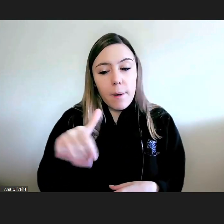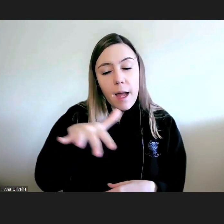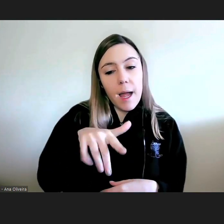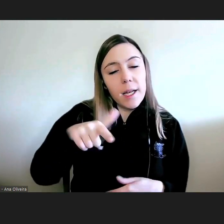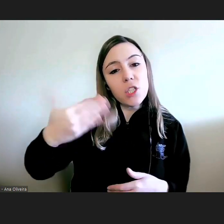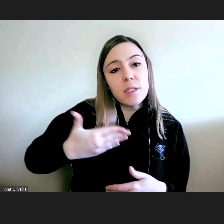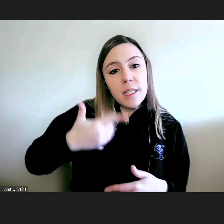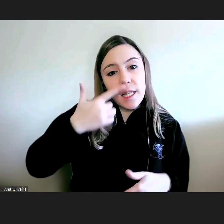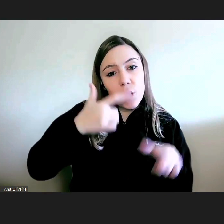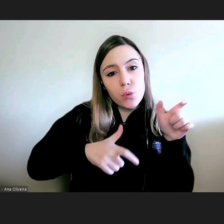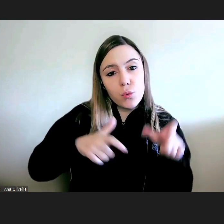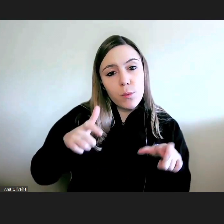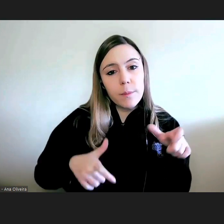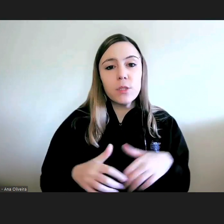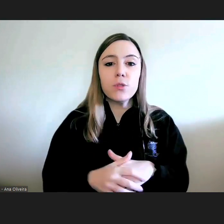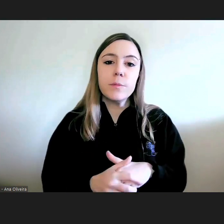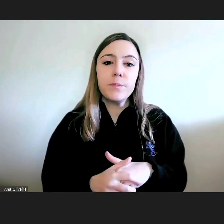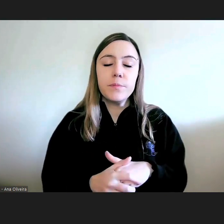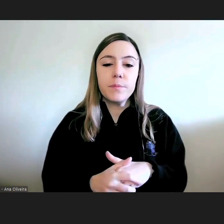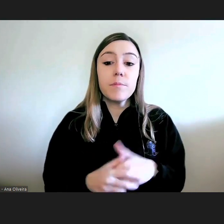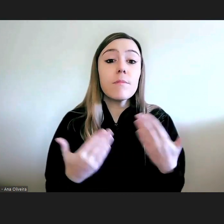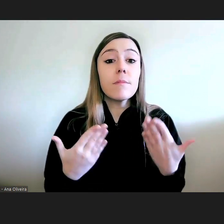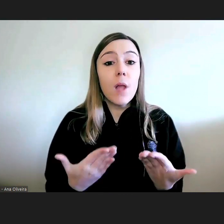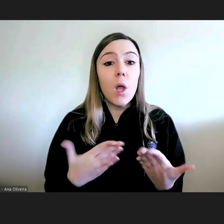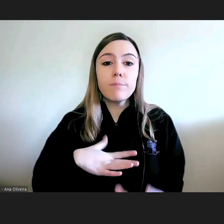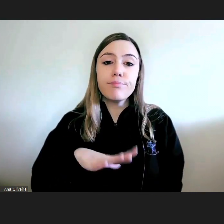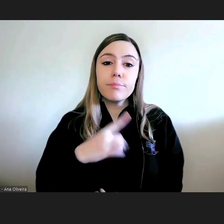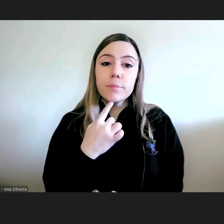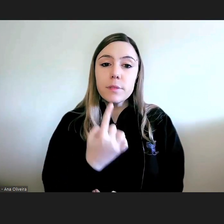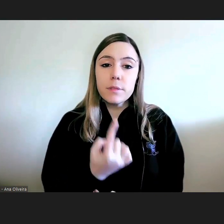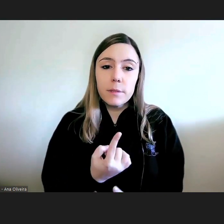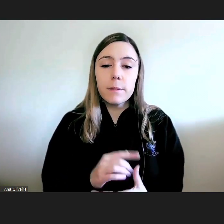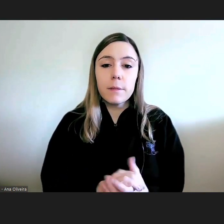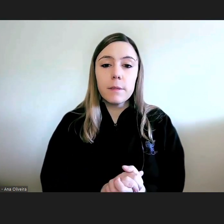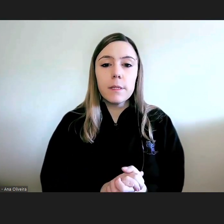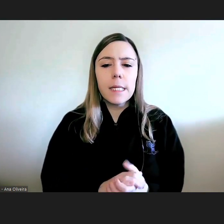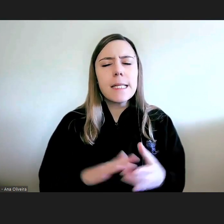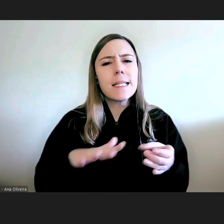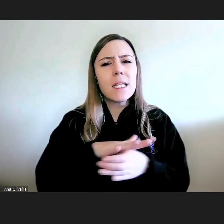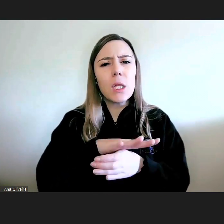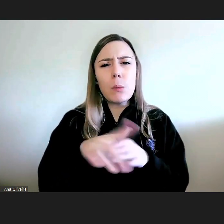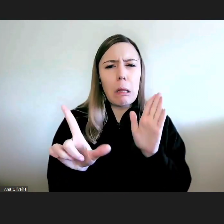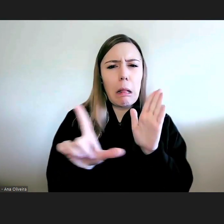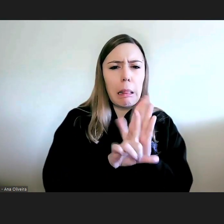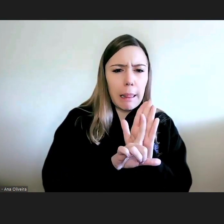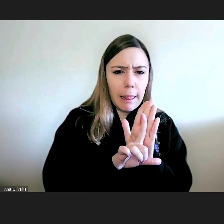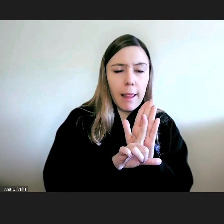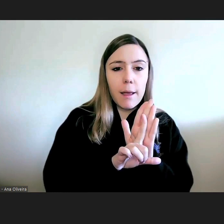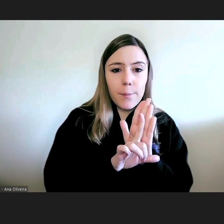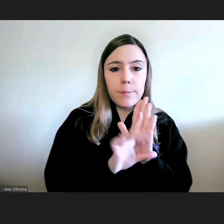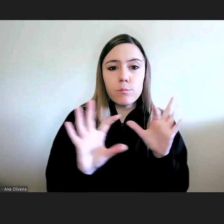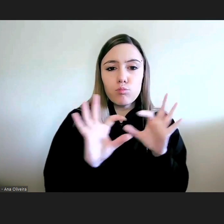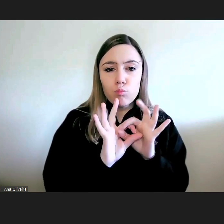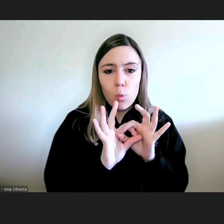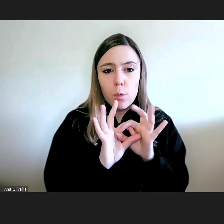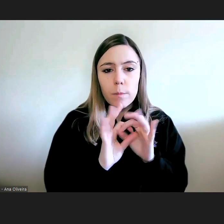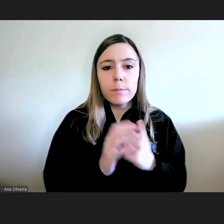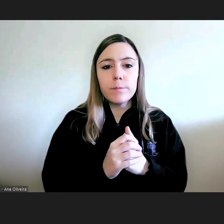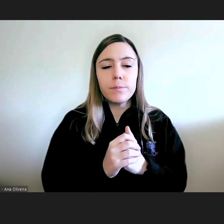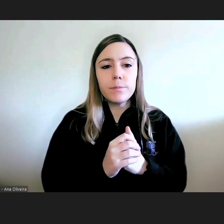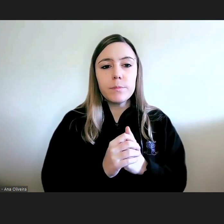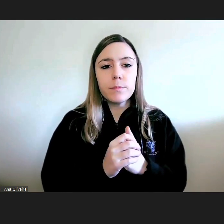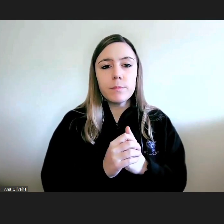direitos humanos e agora referir a questão da legalidade e do patamar da legalidade que